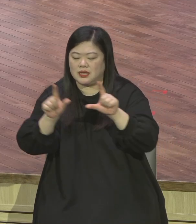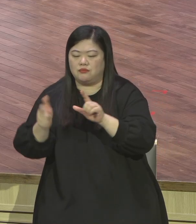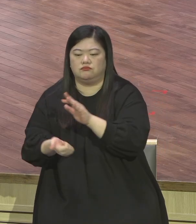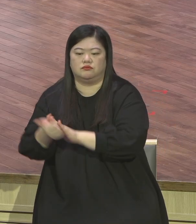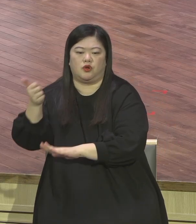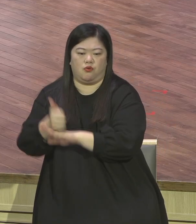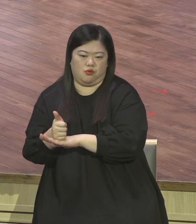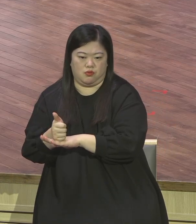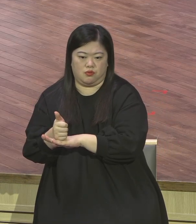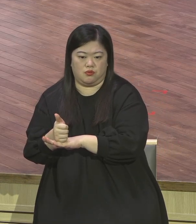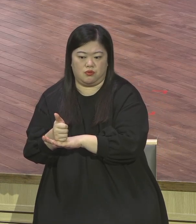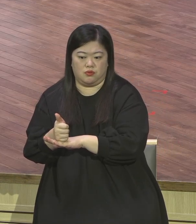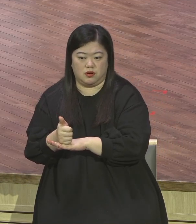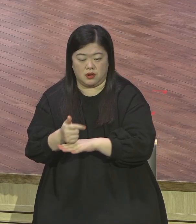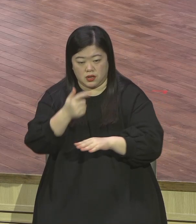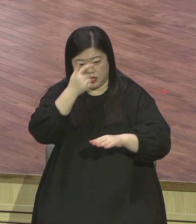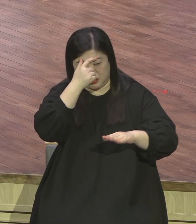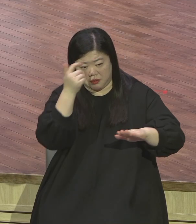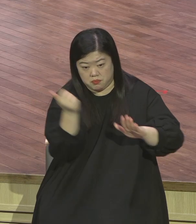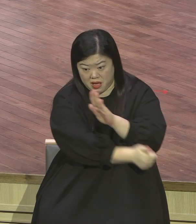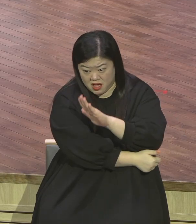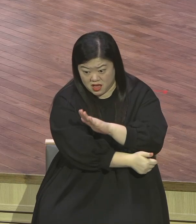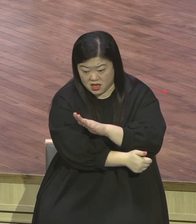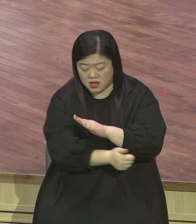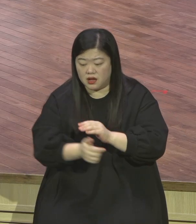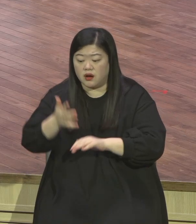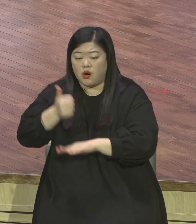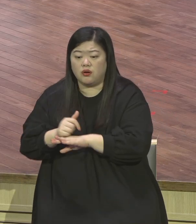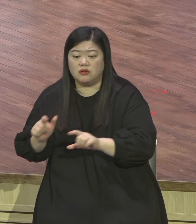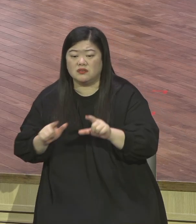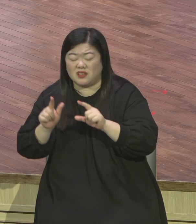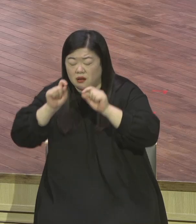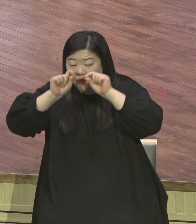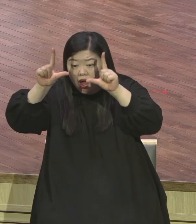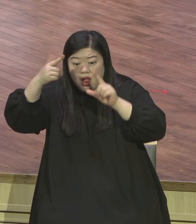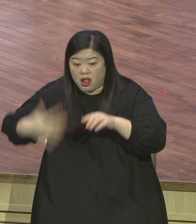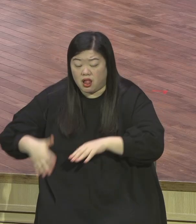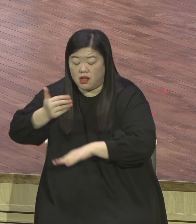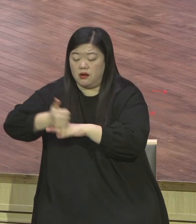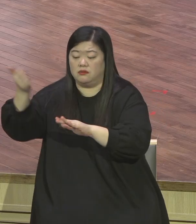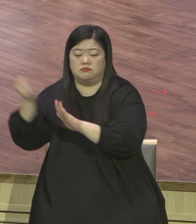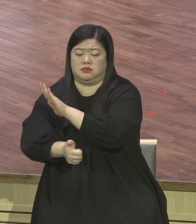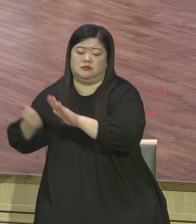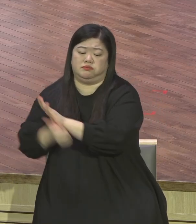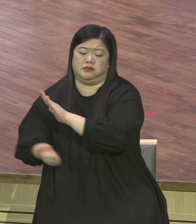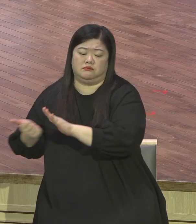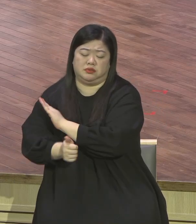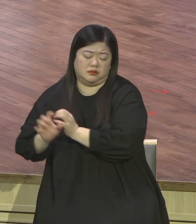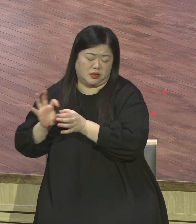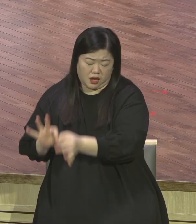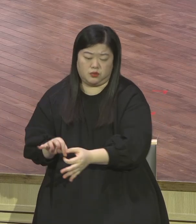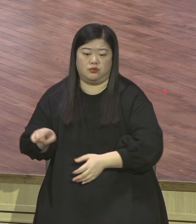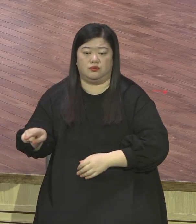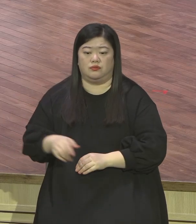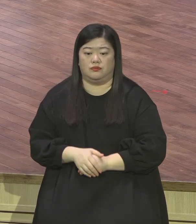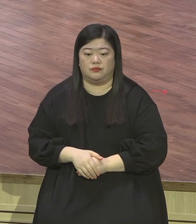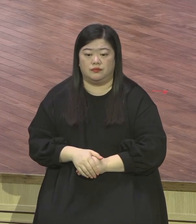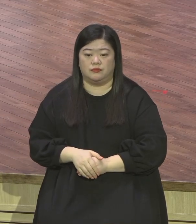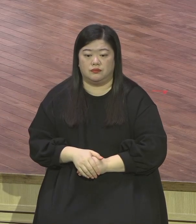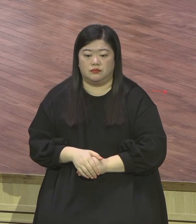하나님의 말씀을 붙잡는 것입니다 그 말씀을 잡는 거예요 한 단어라도 잡으라고 말씀드리잖아요